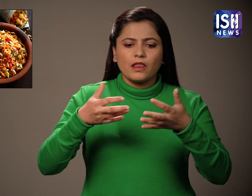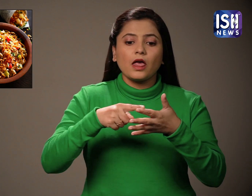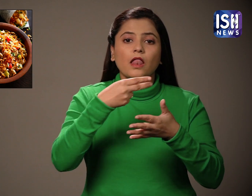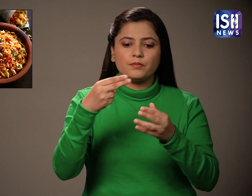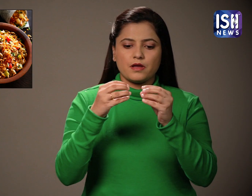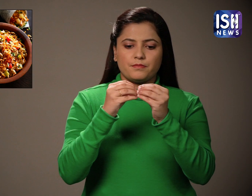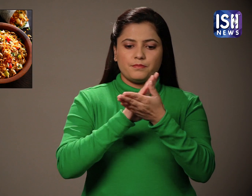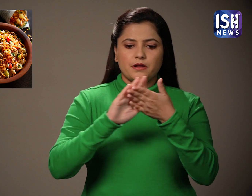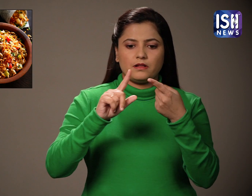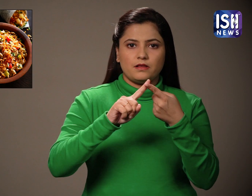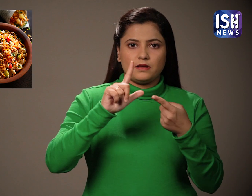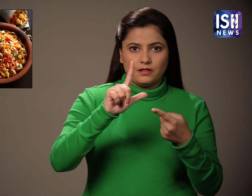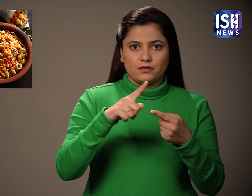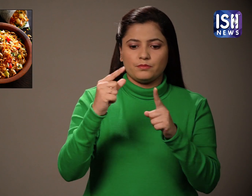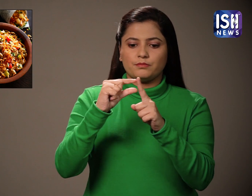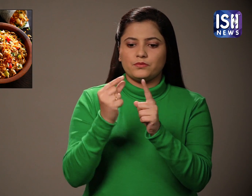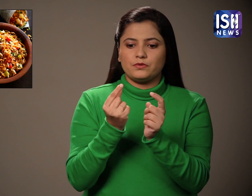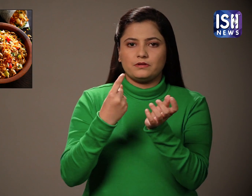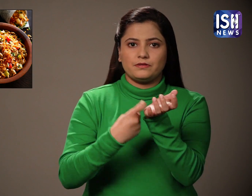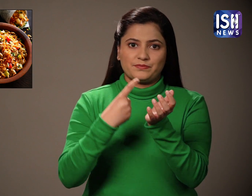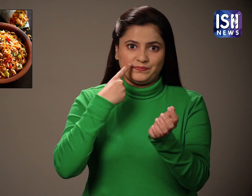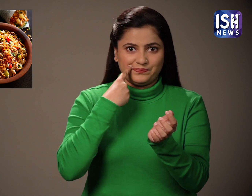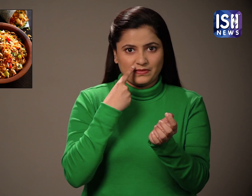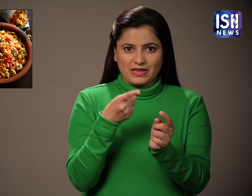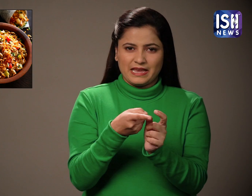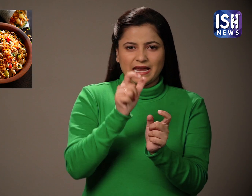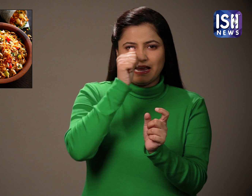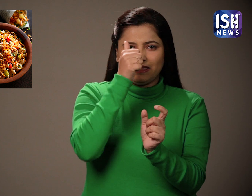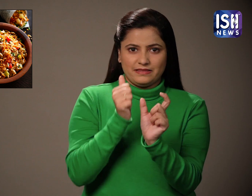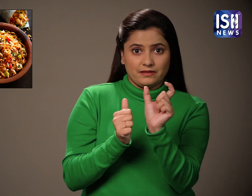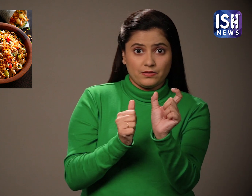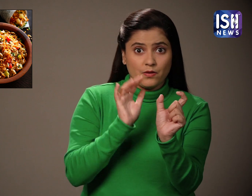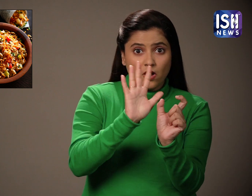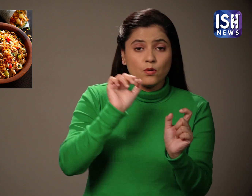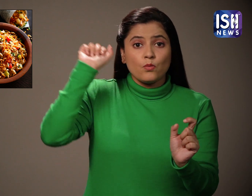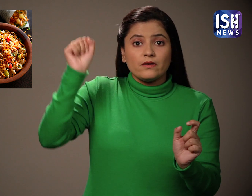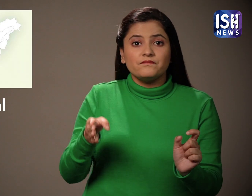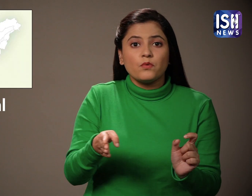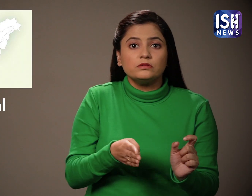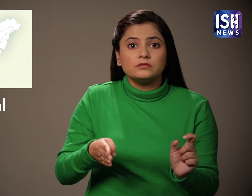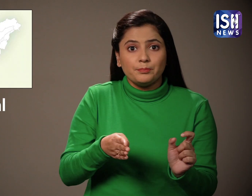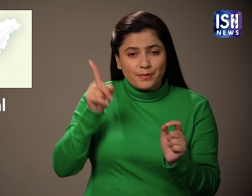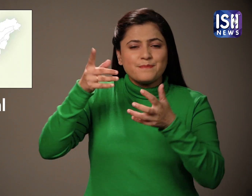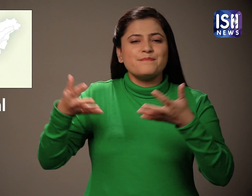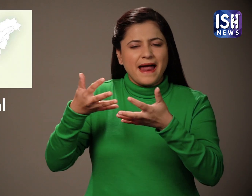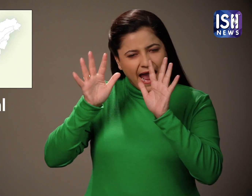अंग्रेजी में बेल पूरी शब्द तो आप सब जानते ही है हाला कि पश्चिम बंगाल में इसे